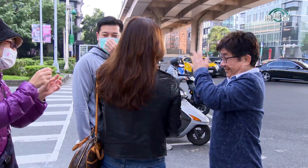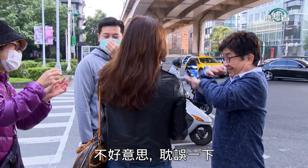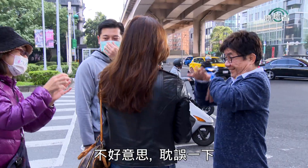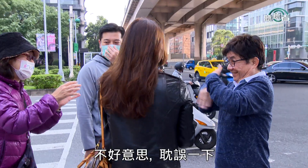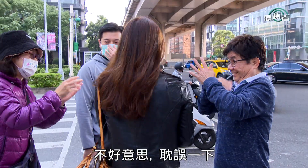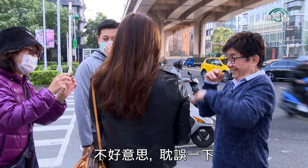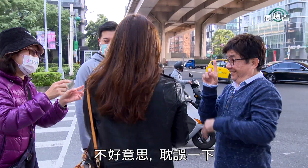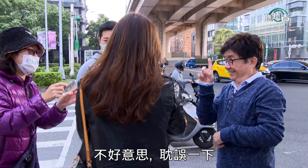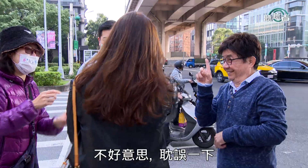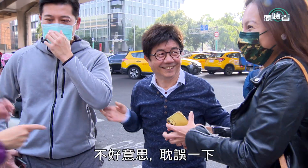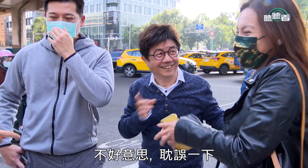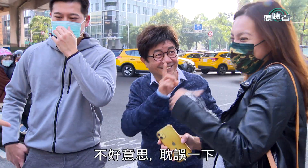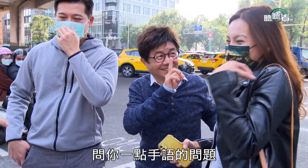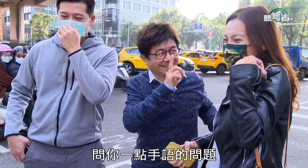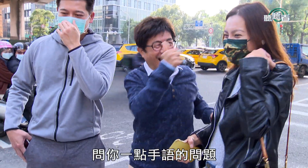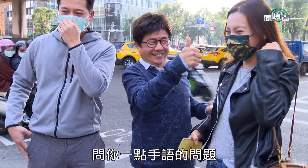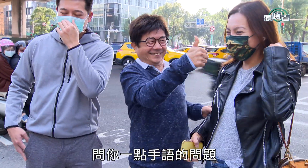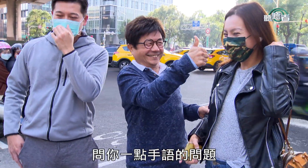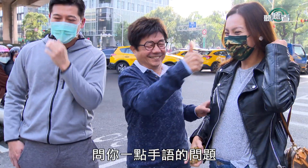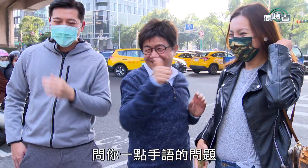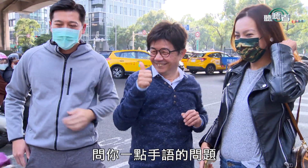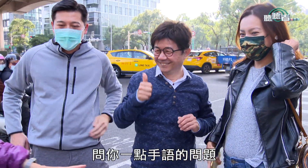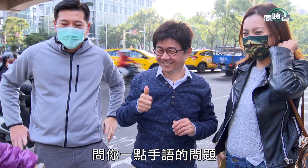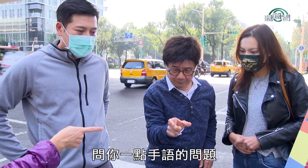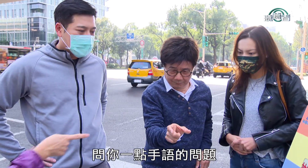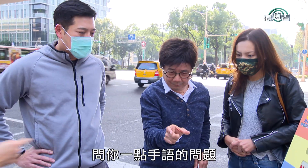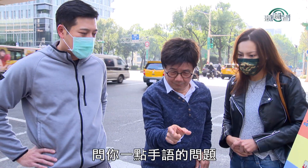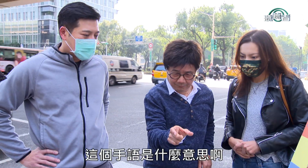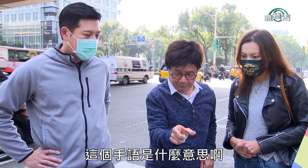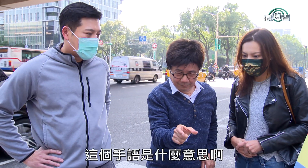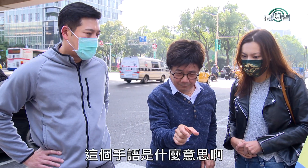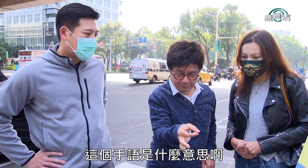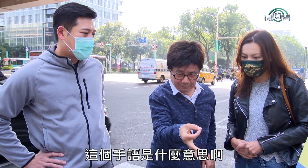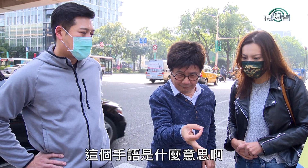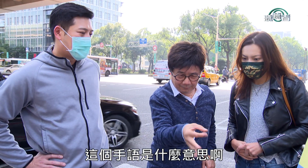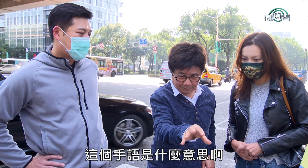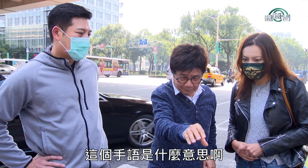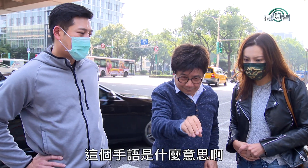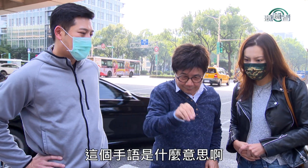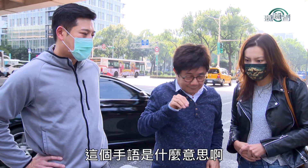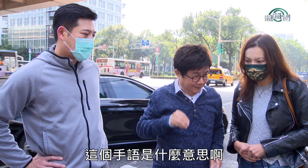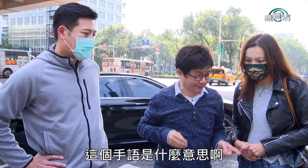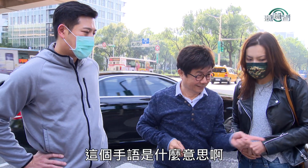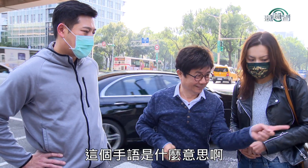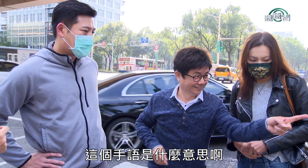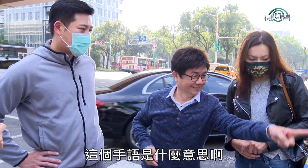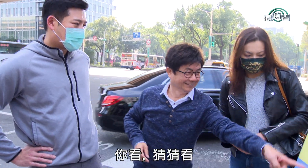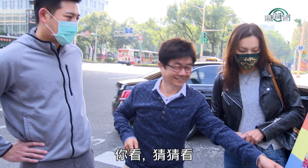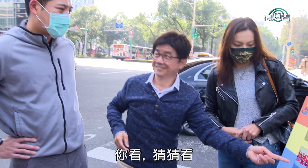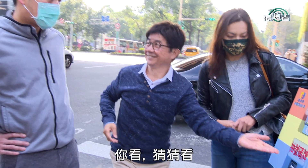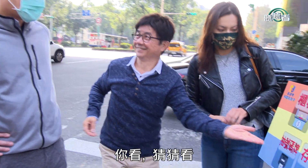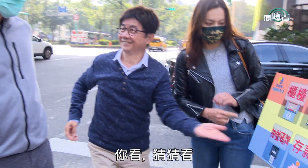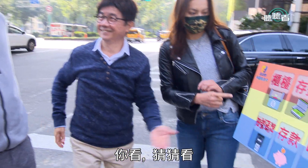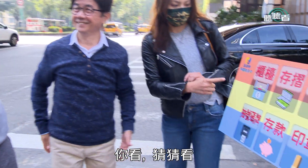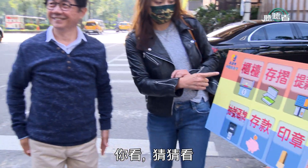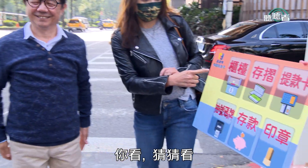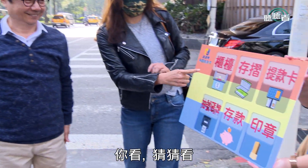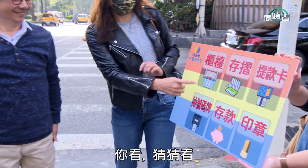不好意思 耽误一下问你一点手语的问题好这个手语是什么意思啊你看 猜猜看猜猜